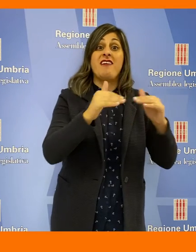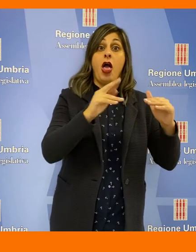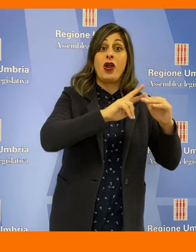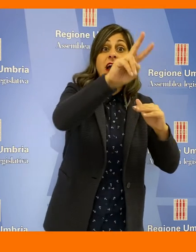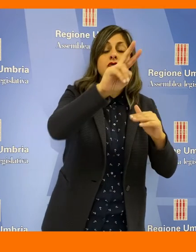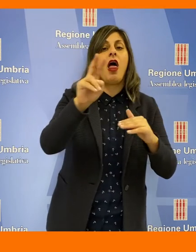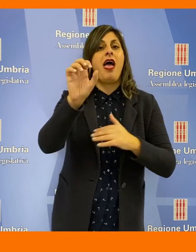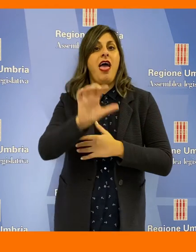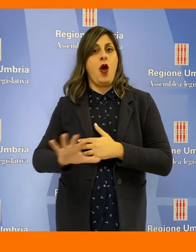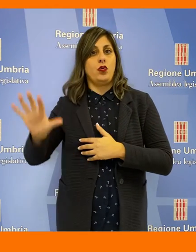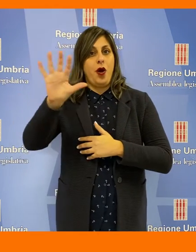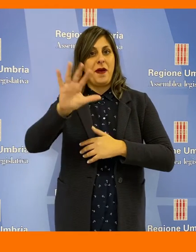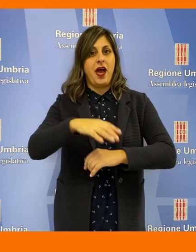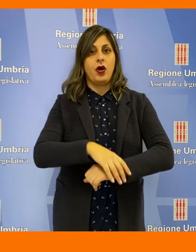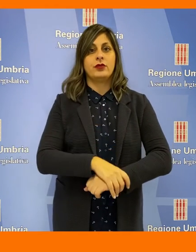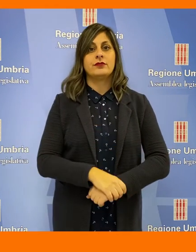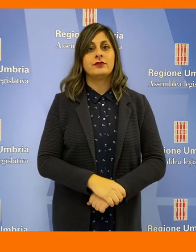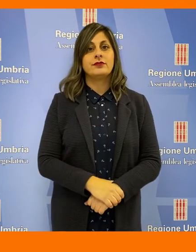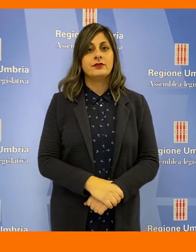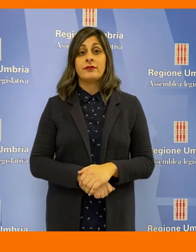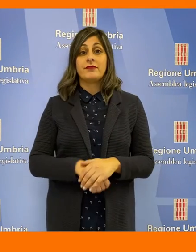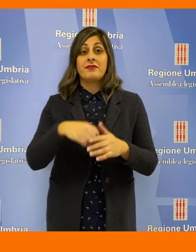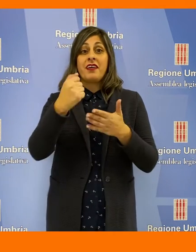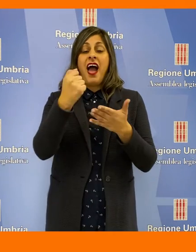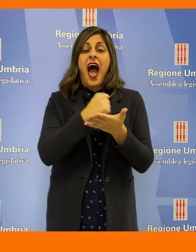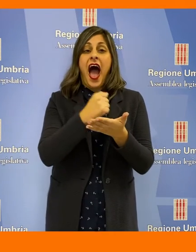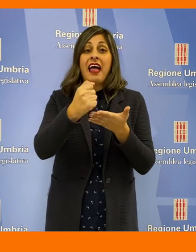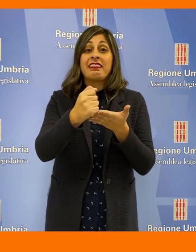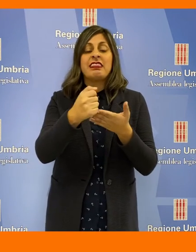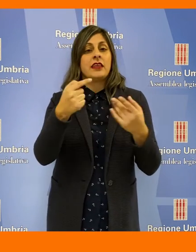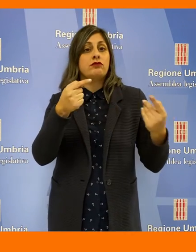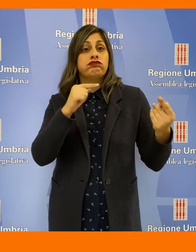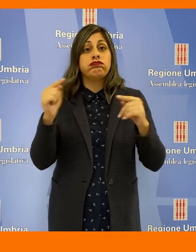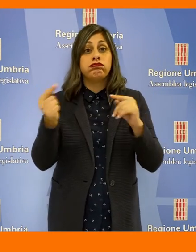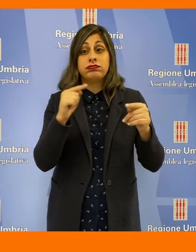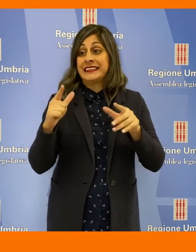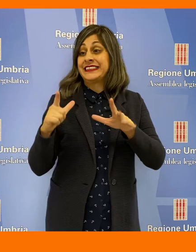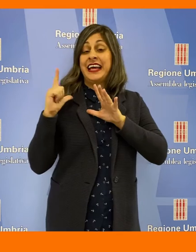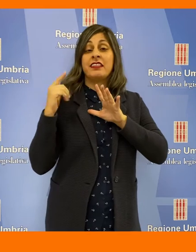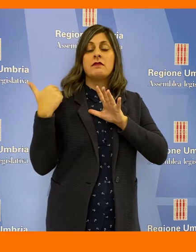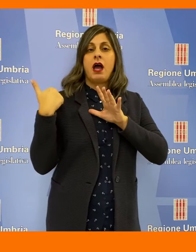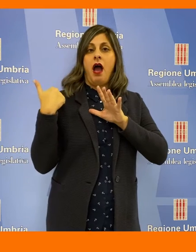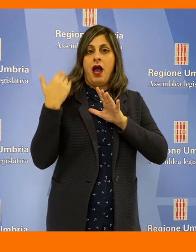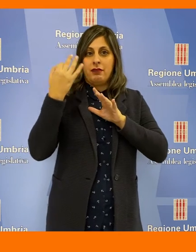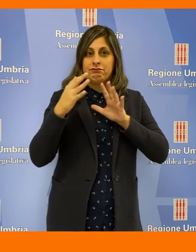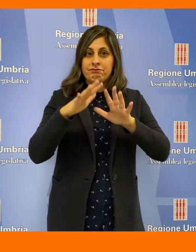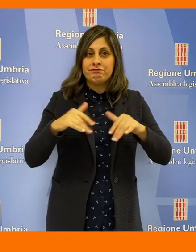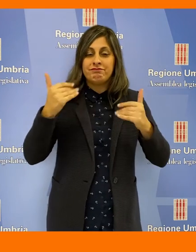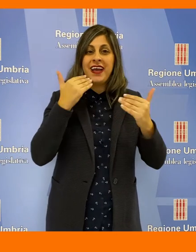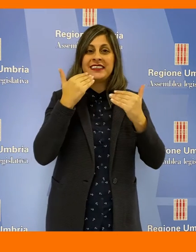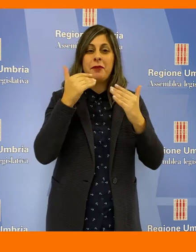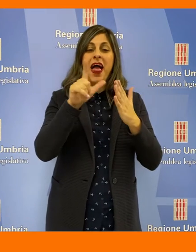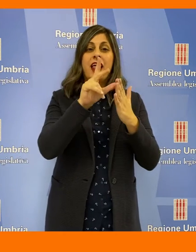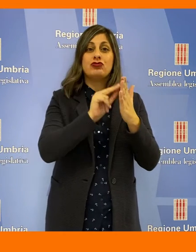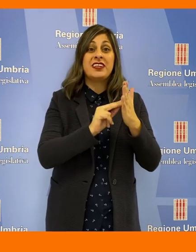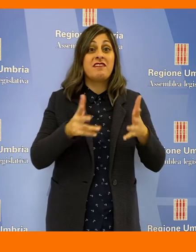nazionale ed europeo. Numerosi gli atti discussi la scorsa settimana nella seduta dell